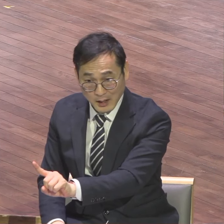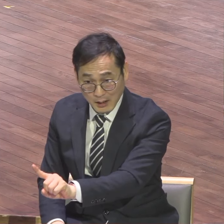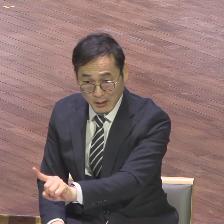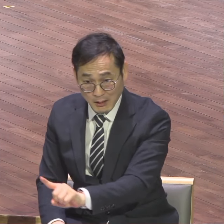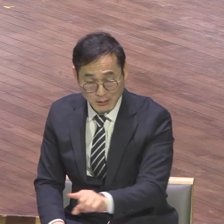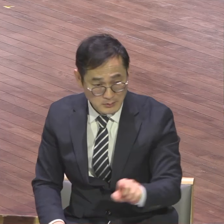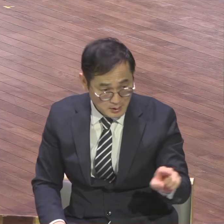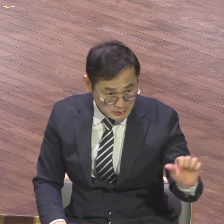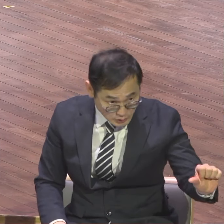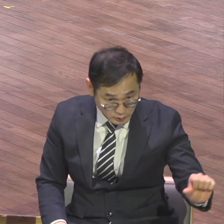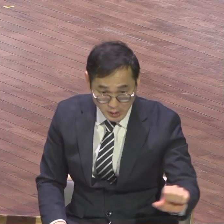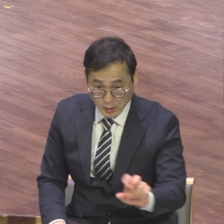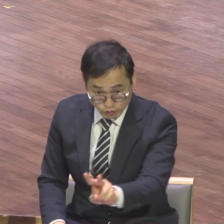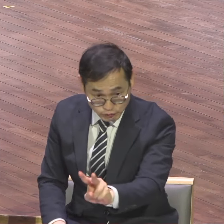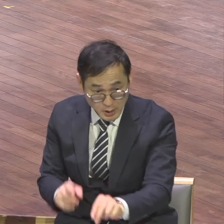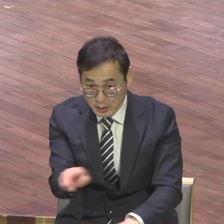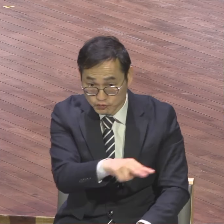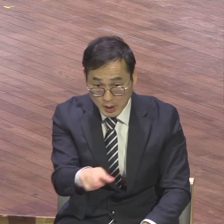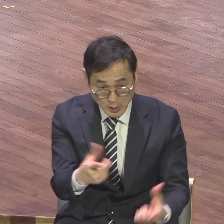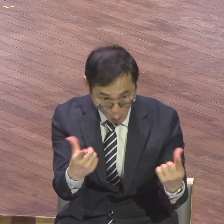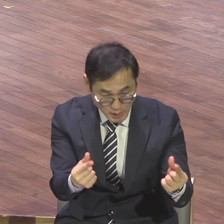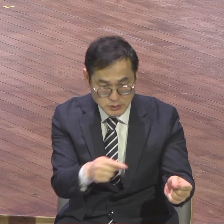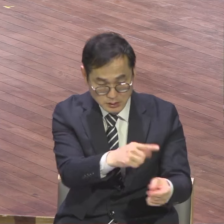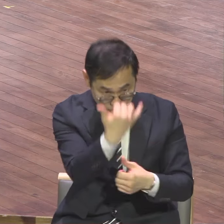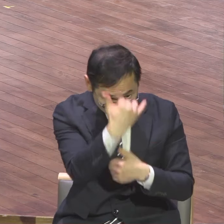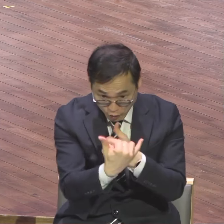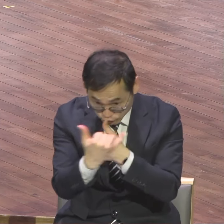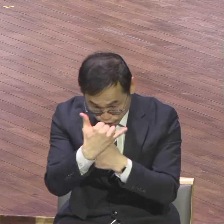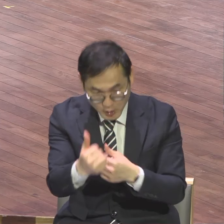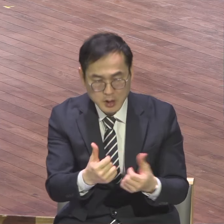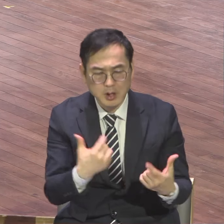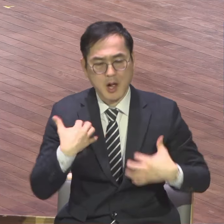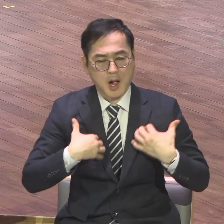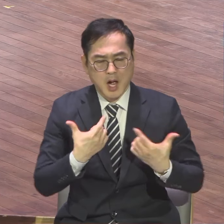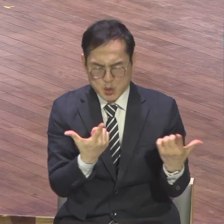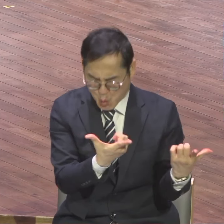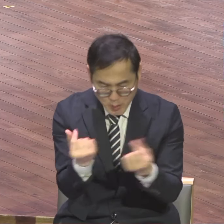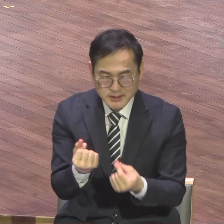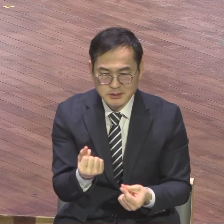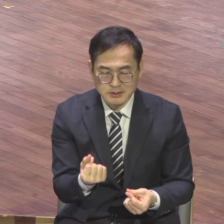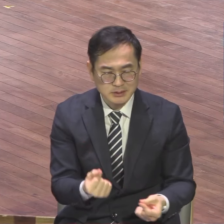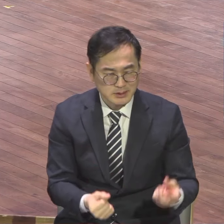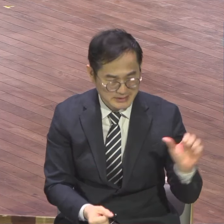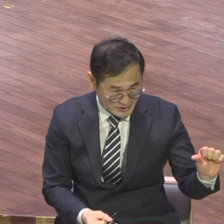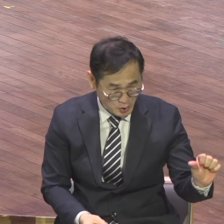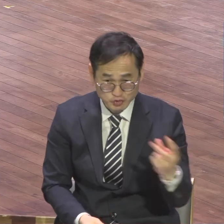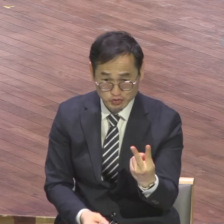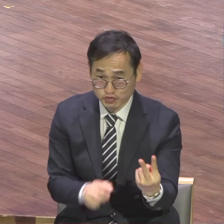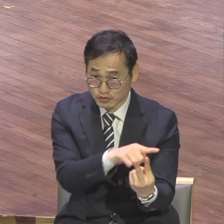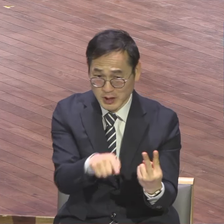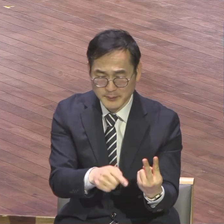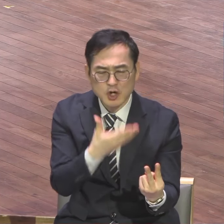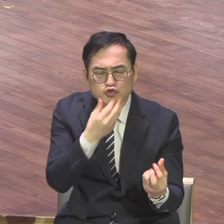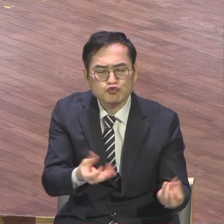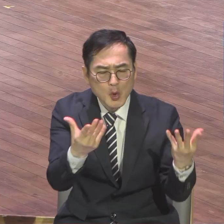주인의 즐거움에 참여할 지로다 5달란트 5달란트 2달란트 받았던 종에게는 토시 하나는 틀리고